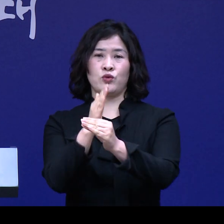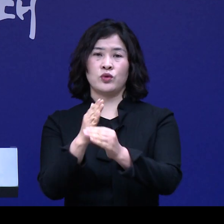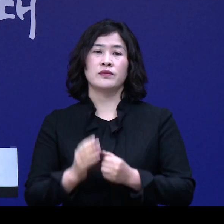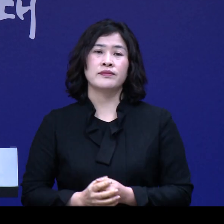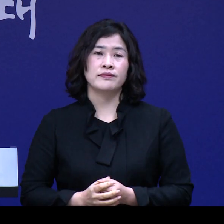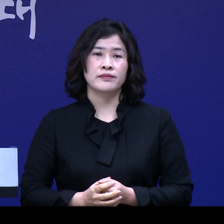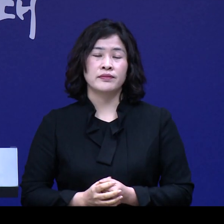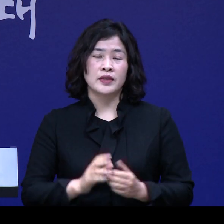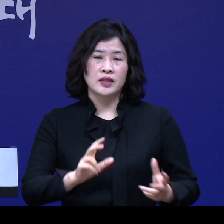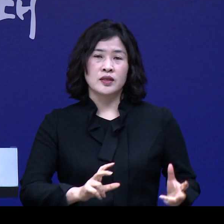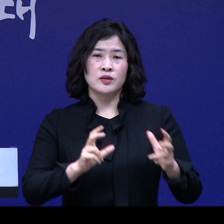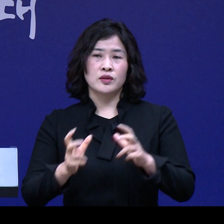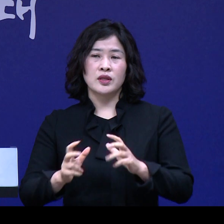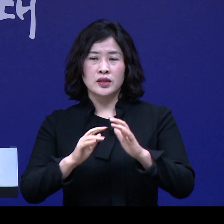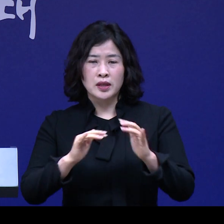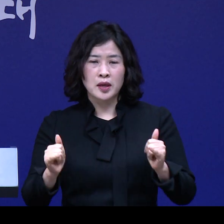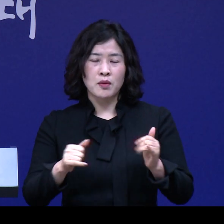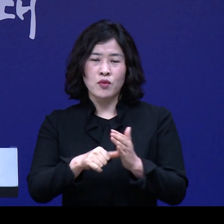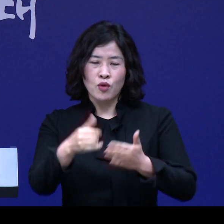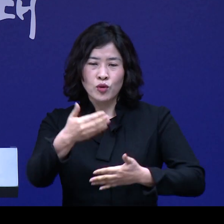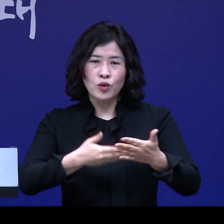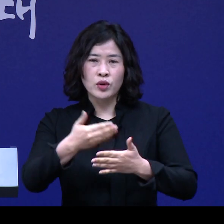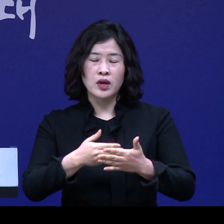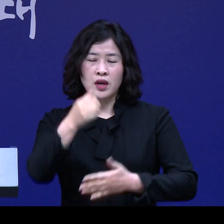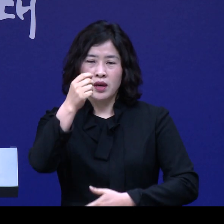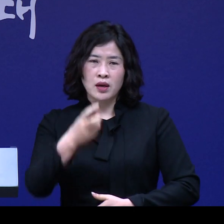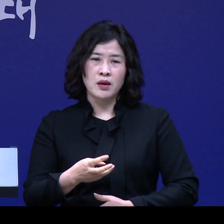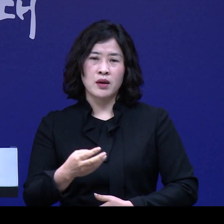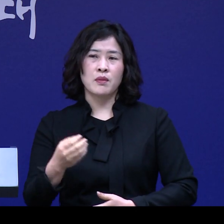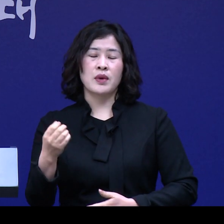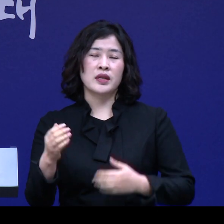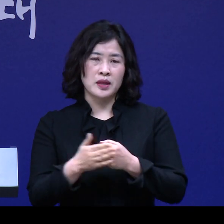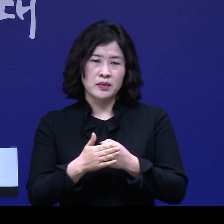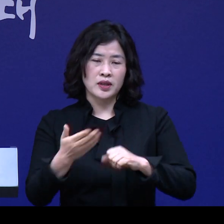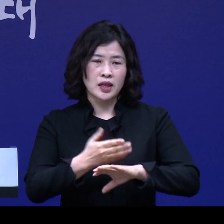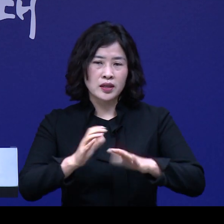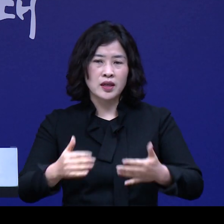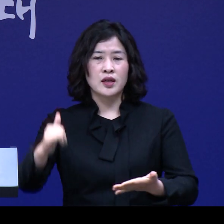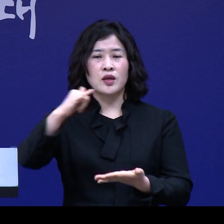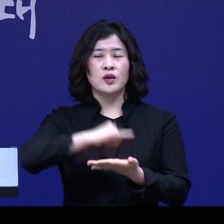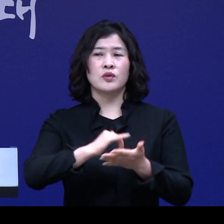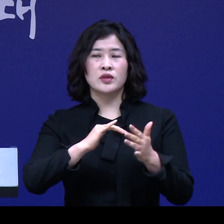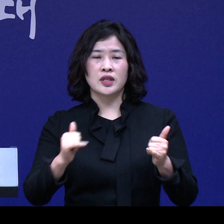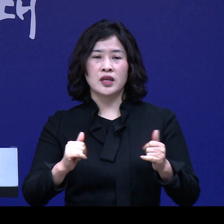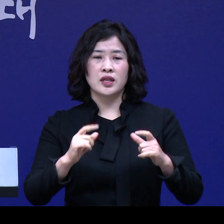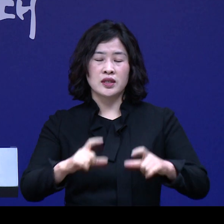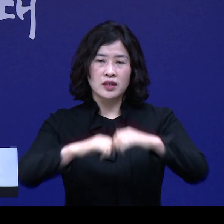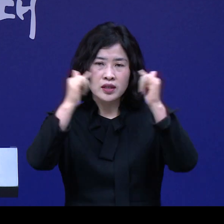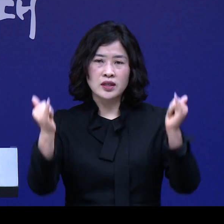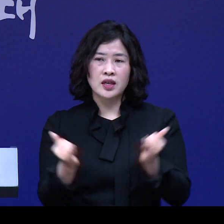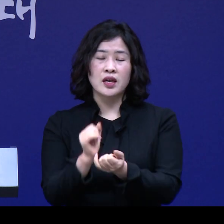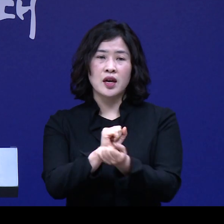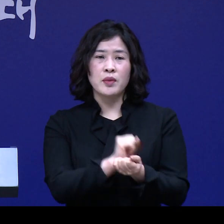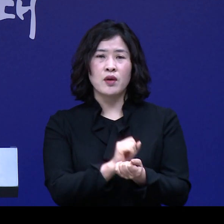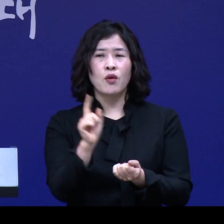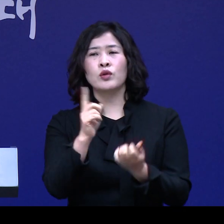지구촌의 인적물적 교류가 빈번한 만큼 해외 입국자의 지역사회 감염을